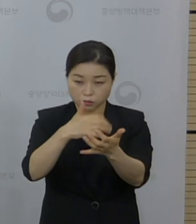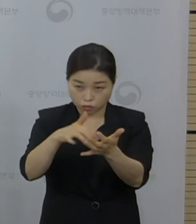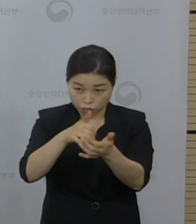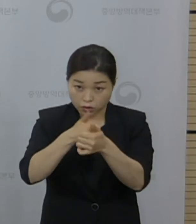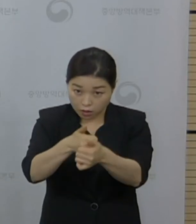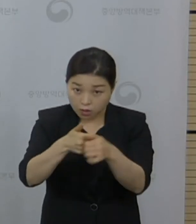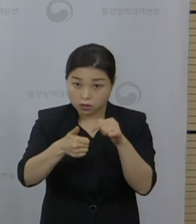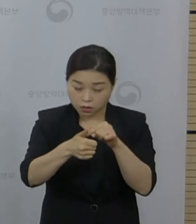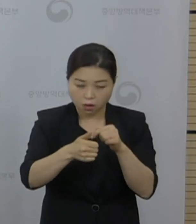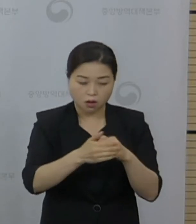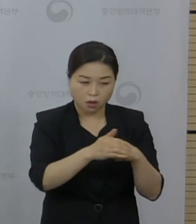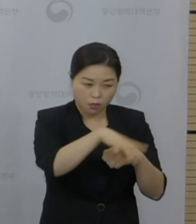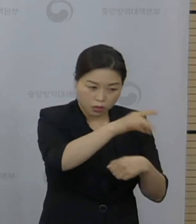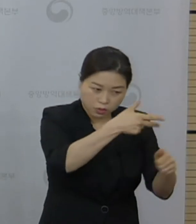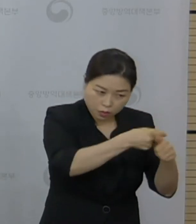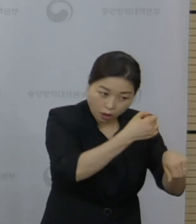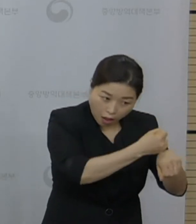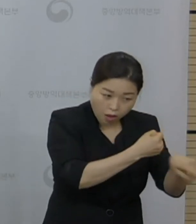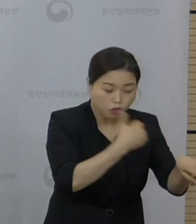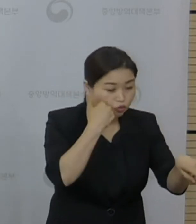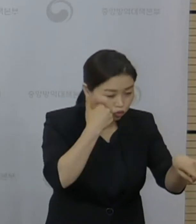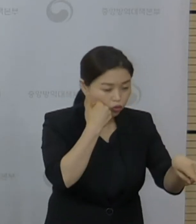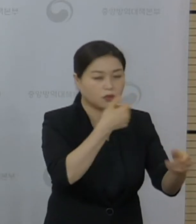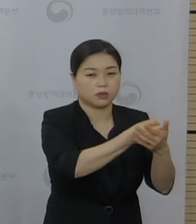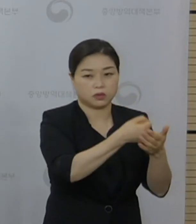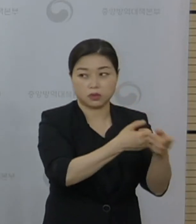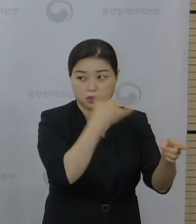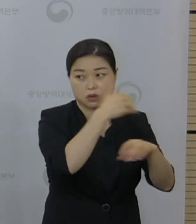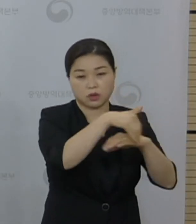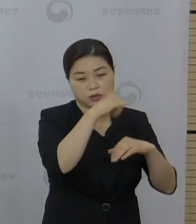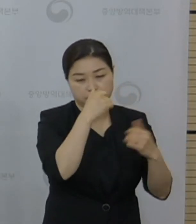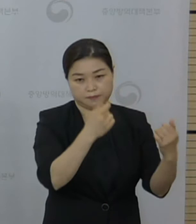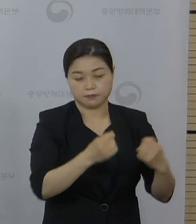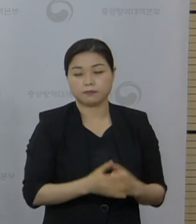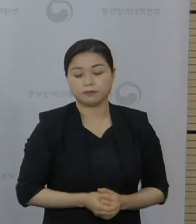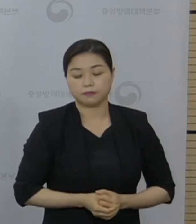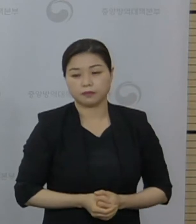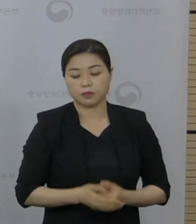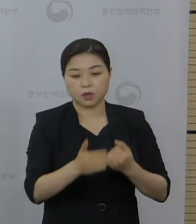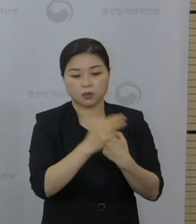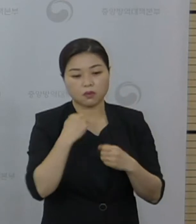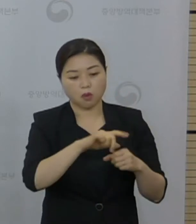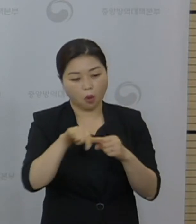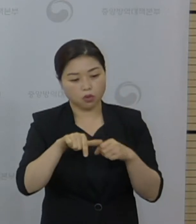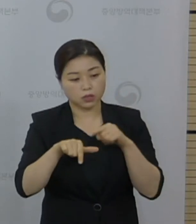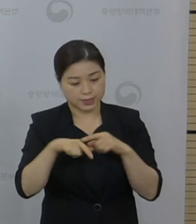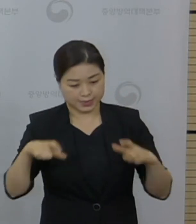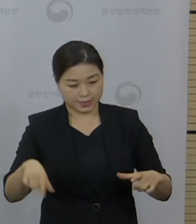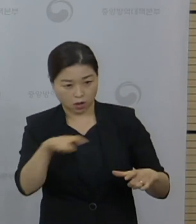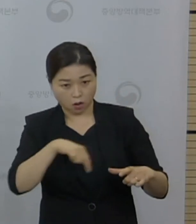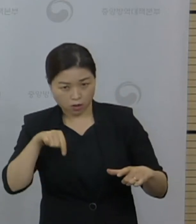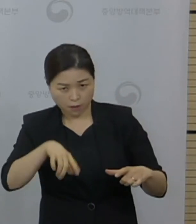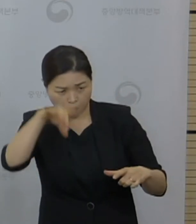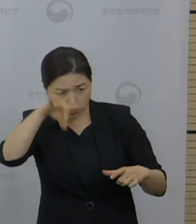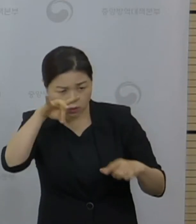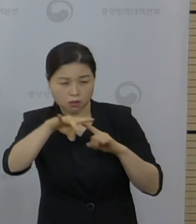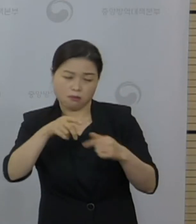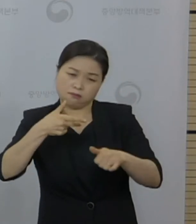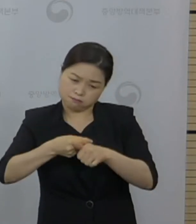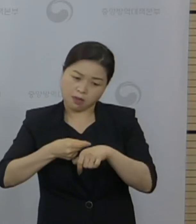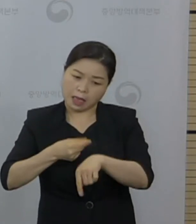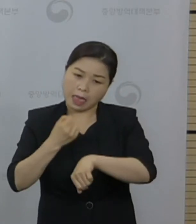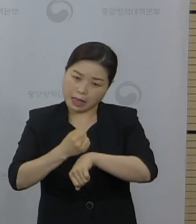따라서 접종 대상자를 선정하게 한다는 계획입니다. 그렇기 때문에 수도권 등 특정 지역을 우선 접종하는